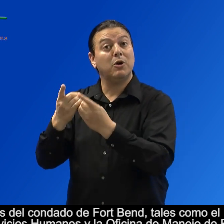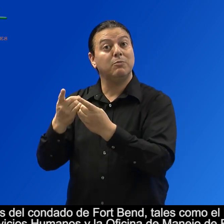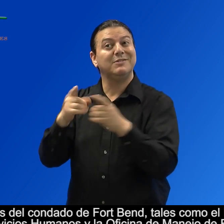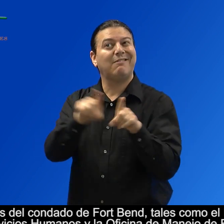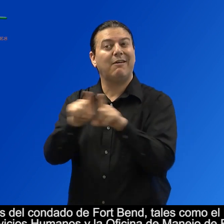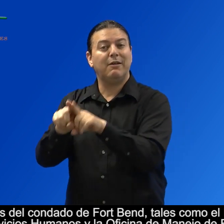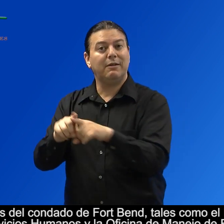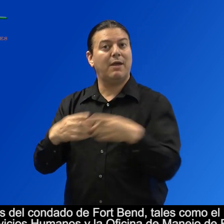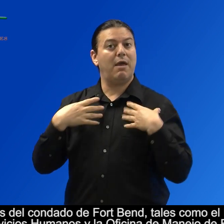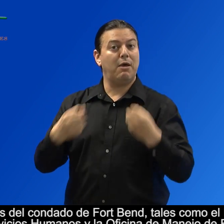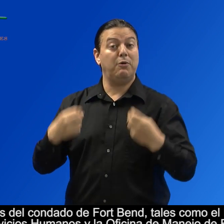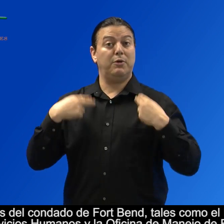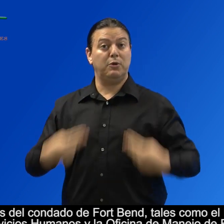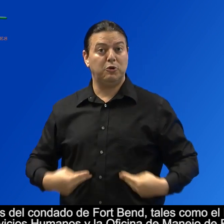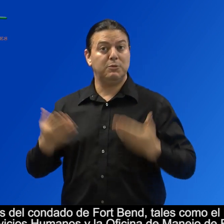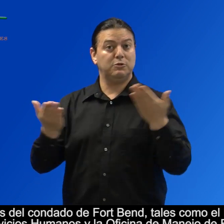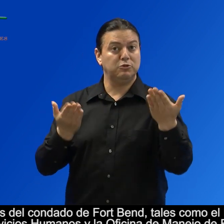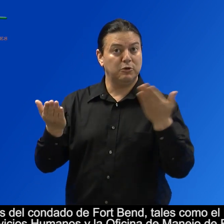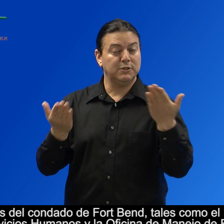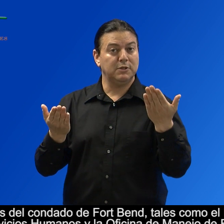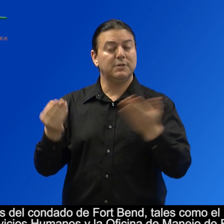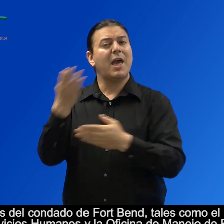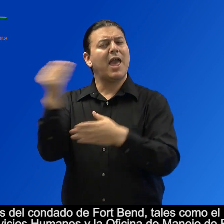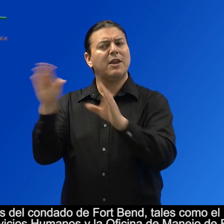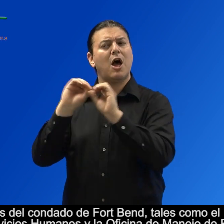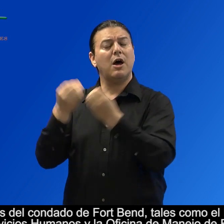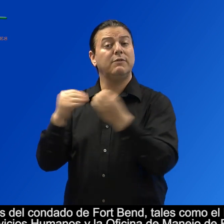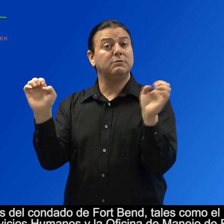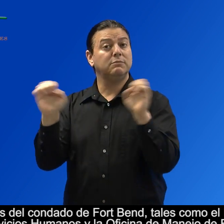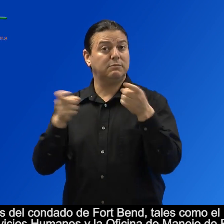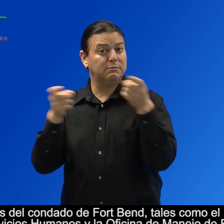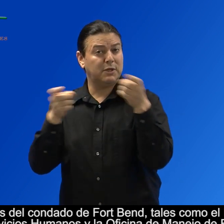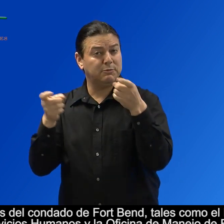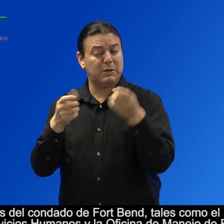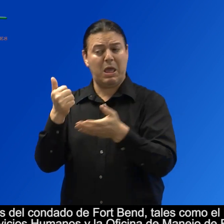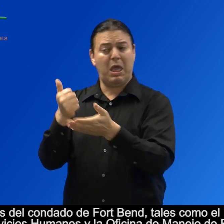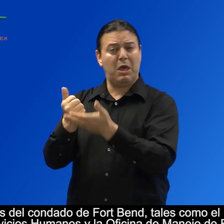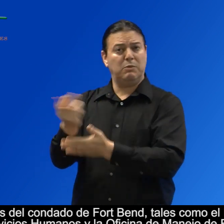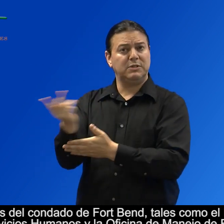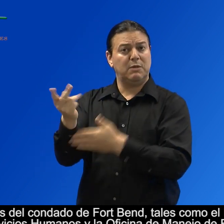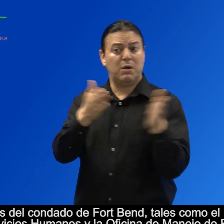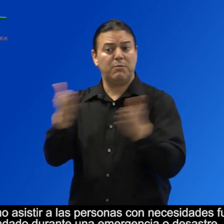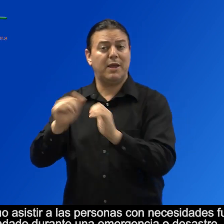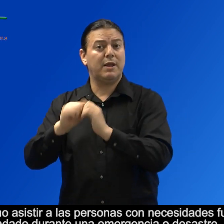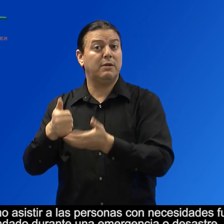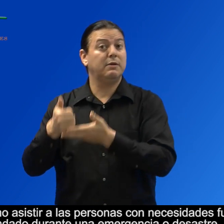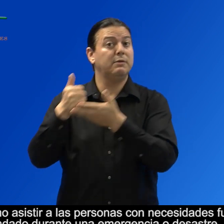tales como el Departamento de Salud y Servicios Humanos y la Oficina de Manejo de Emergencias, planear en cómo